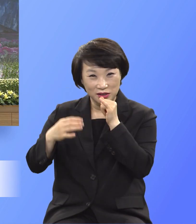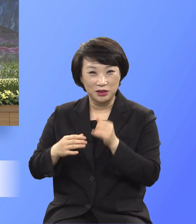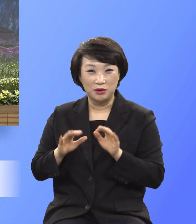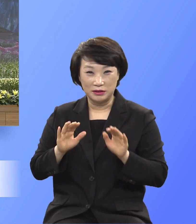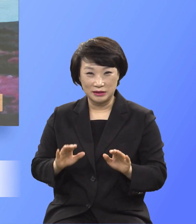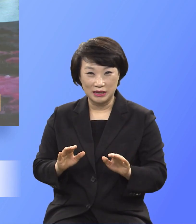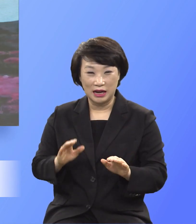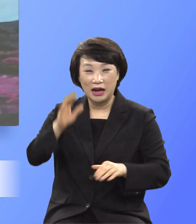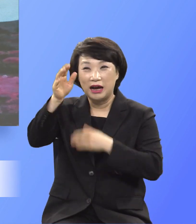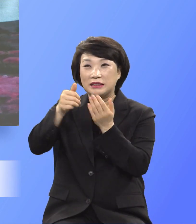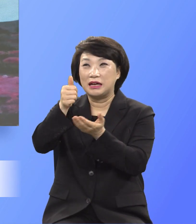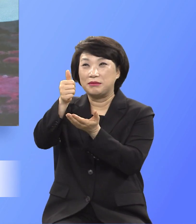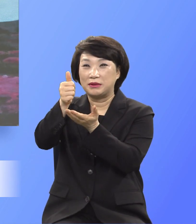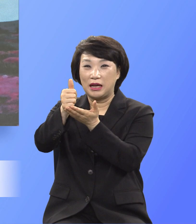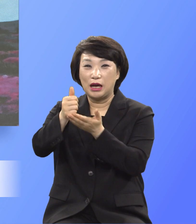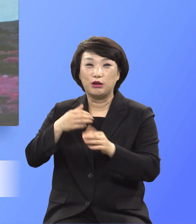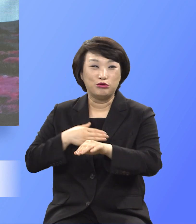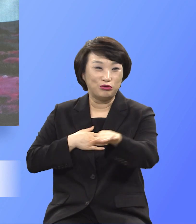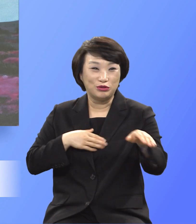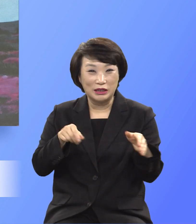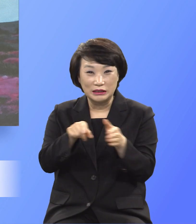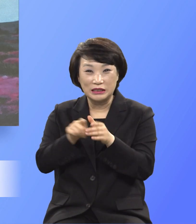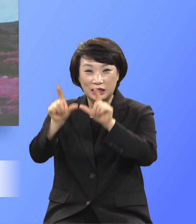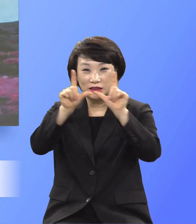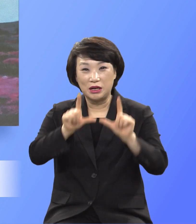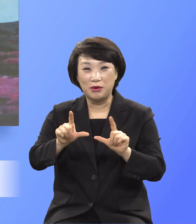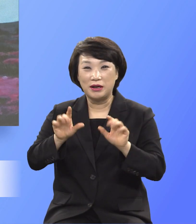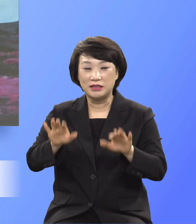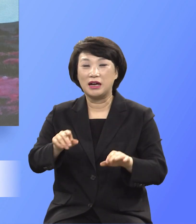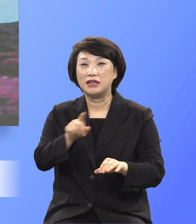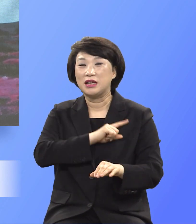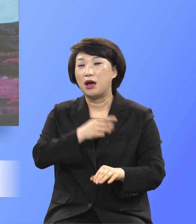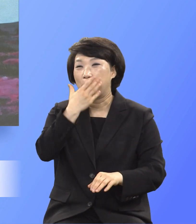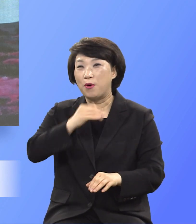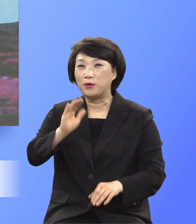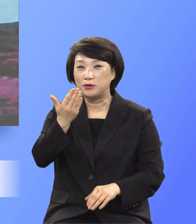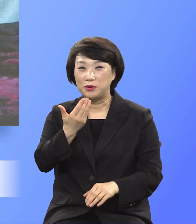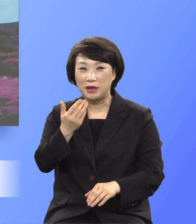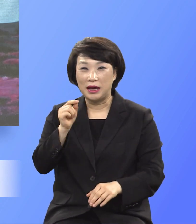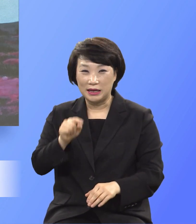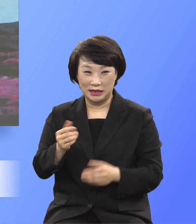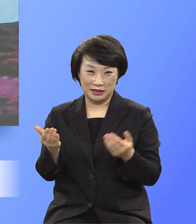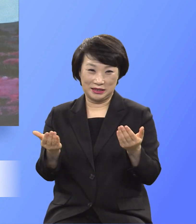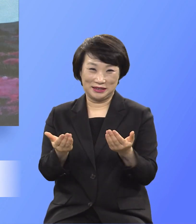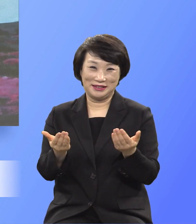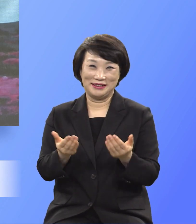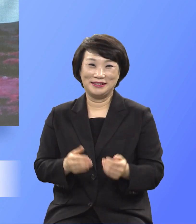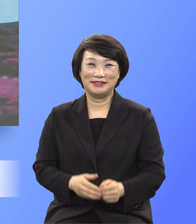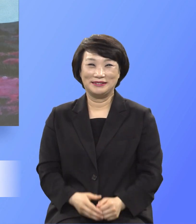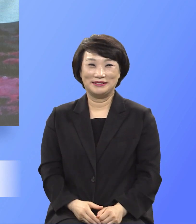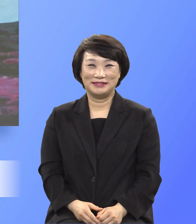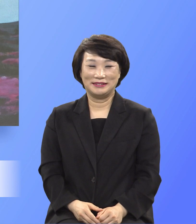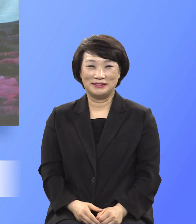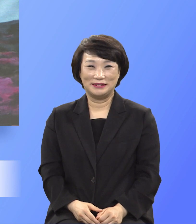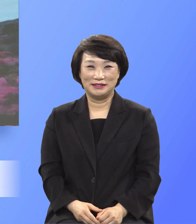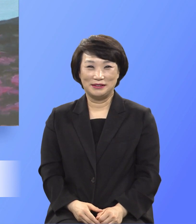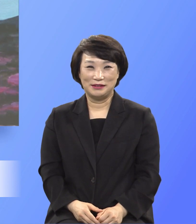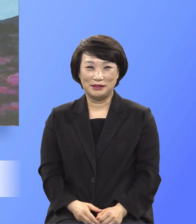신앙생활이 가장 복되게 이루어지는 일이 아닙니까? 그런데 우리에게